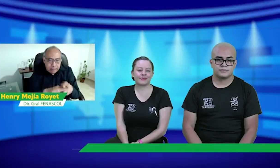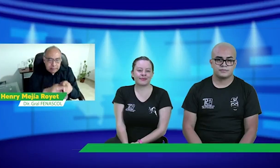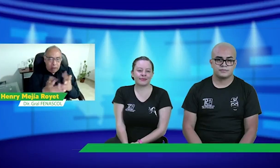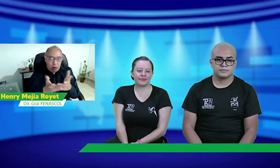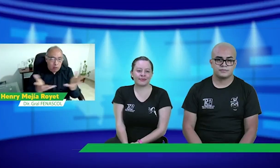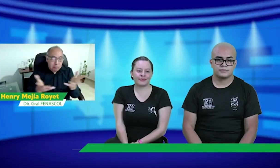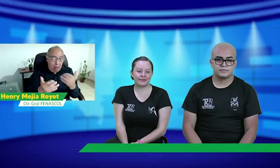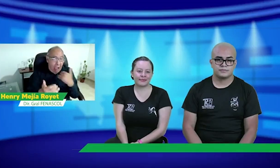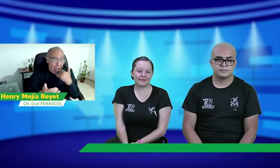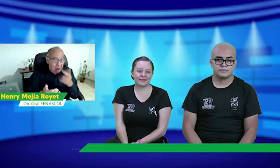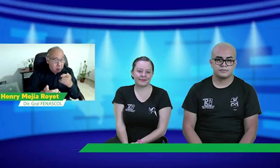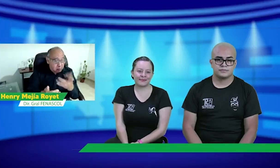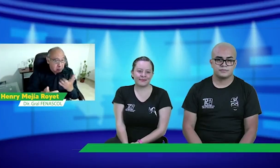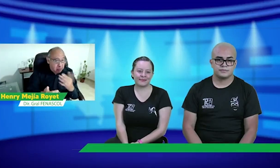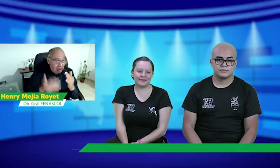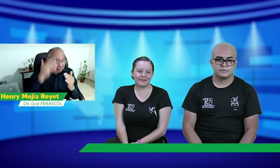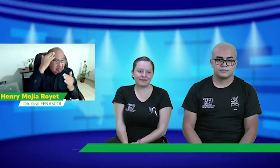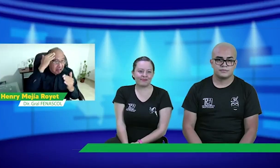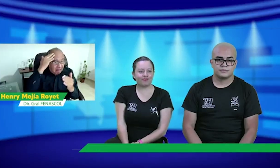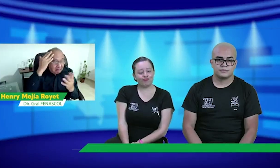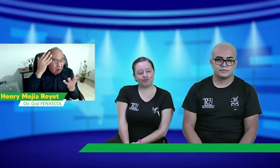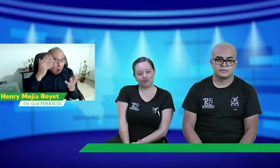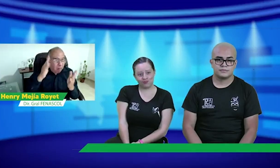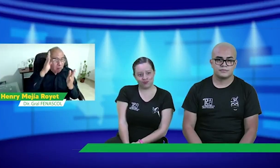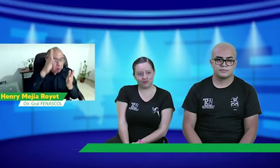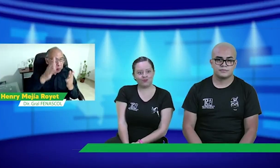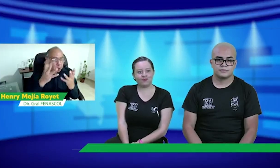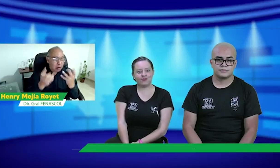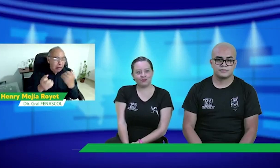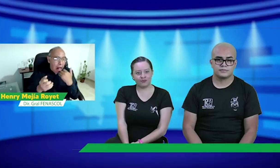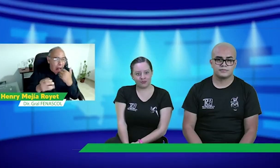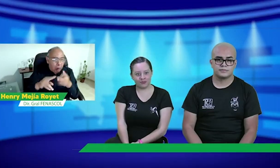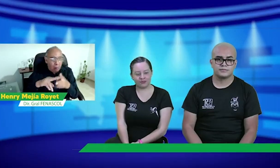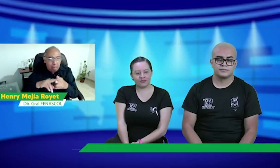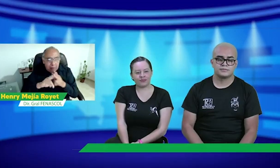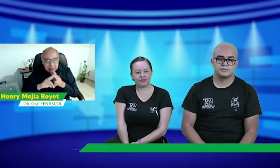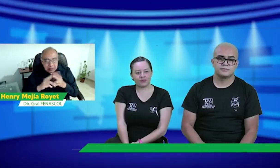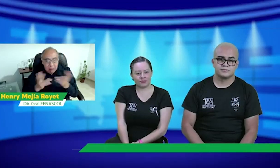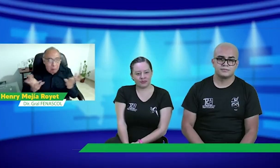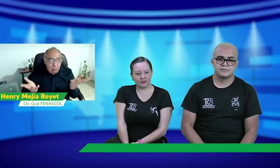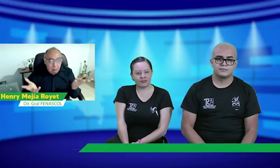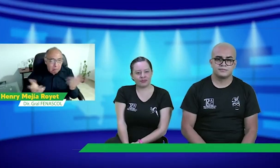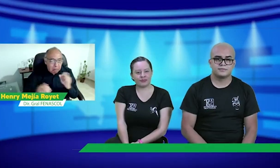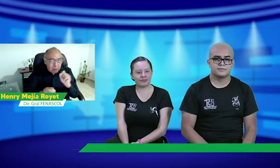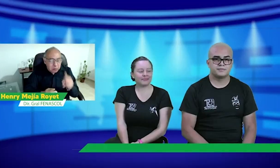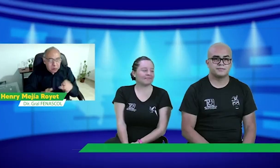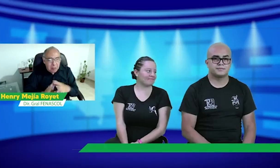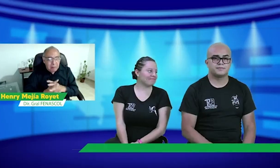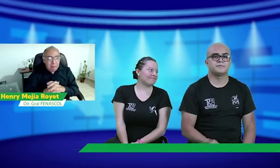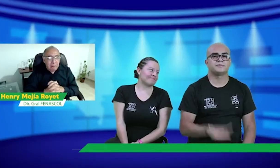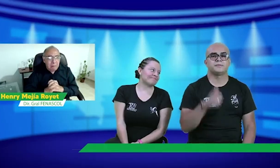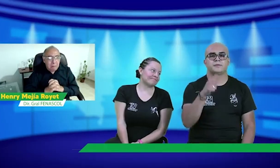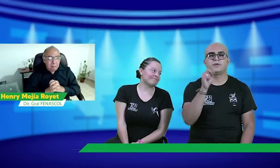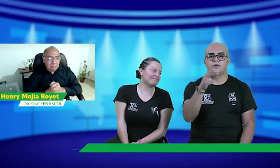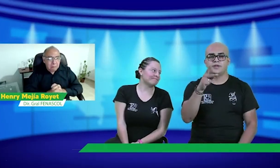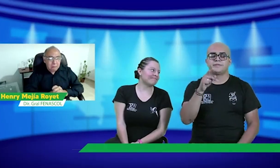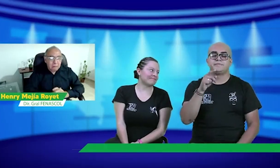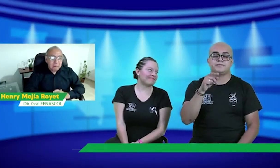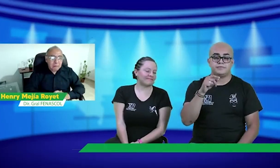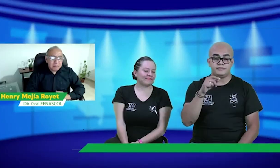parte de gobierno, como préstamos o algo por el estilo? ¿Conocen algo de estos programas? Bueno,